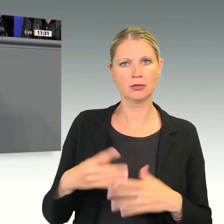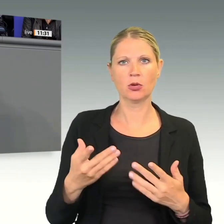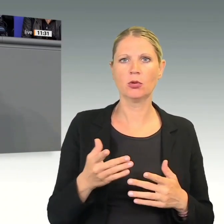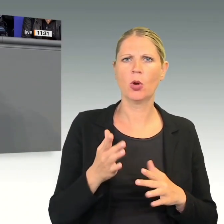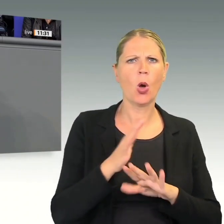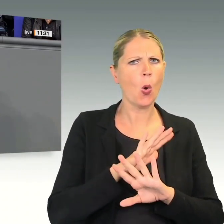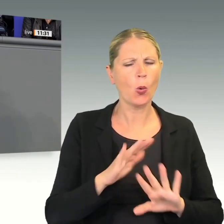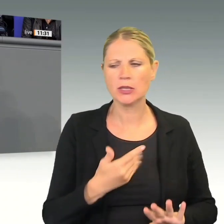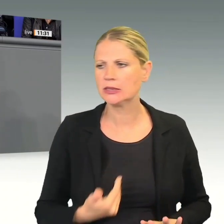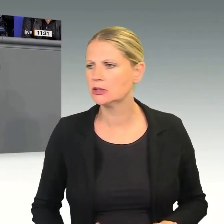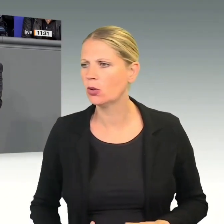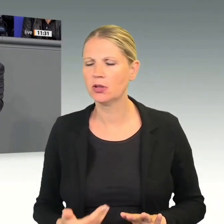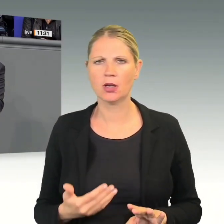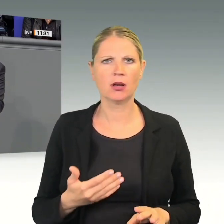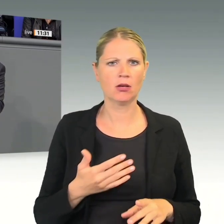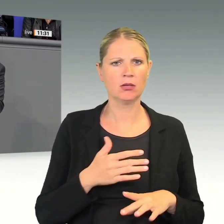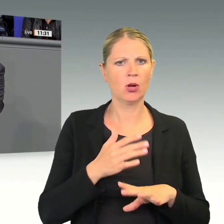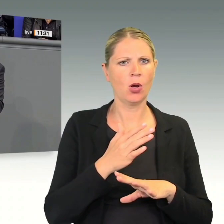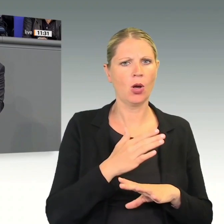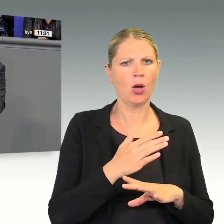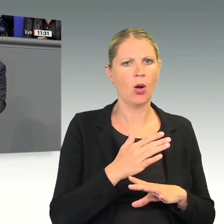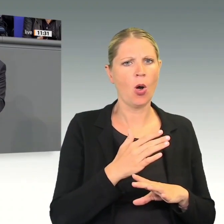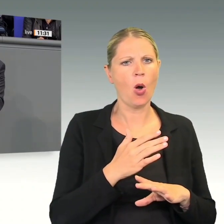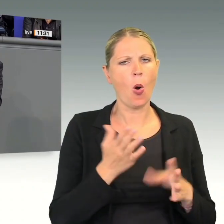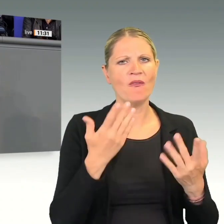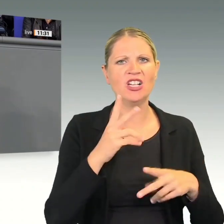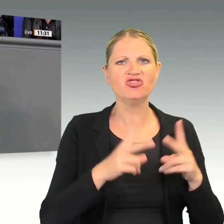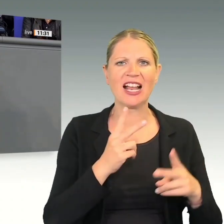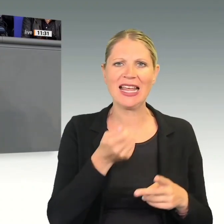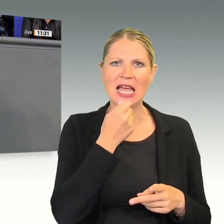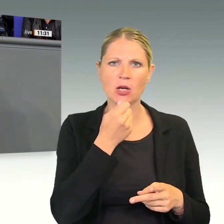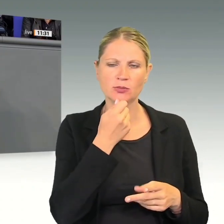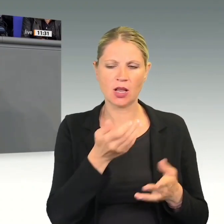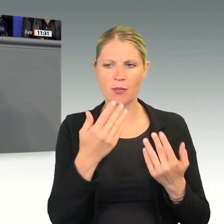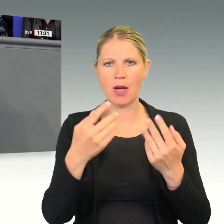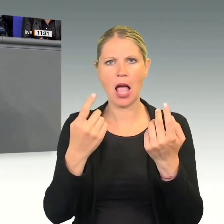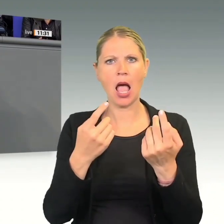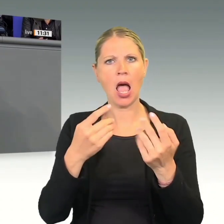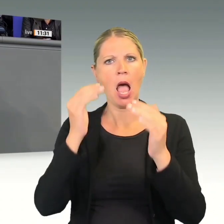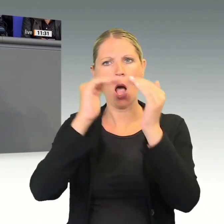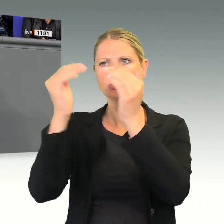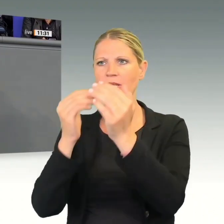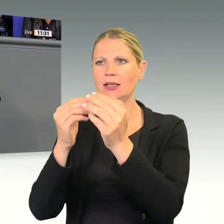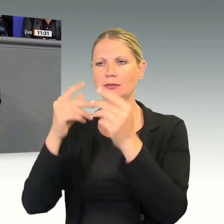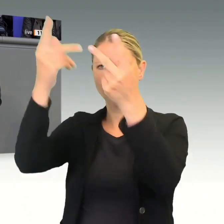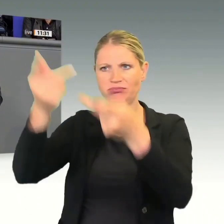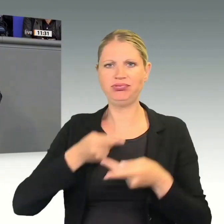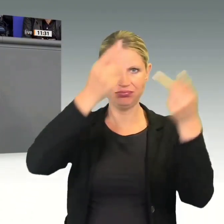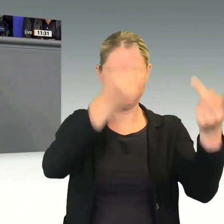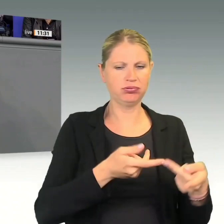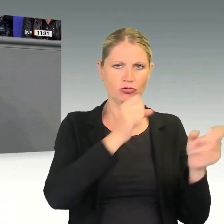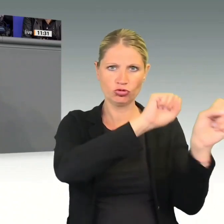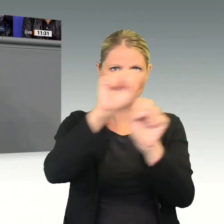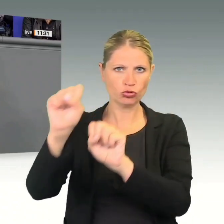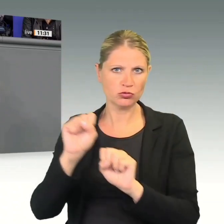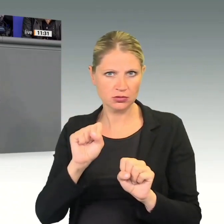Nahrungsmittel bzw. der Billigkonkurrenz aus dem Ausland zu schützen, welche uns mit Importzwängen in der Landwirtschaft abhängig machen.